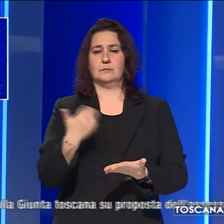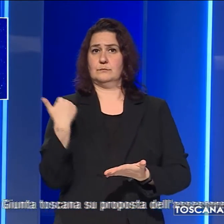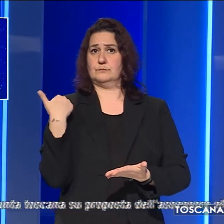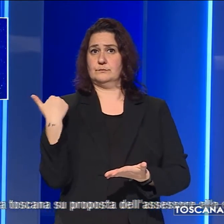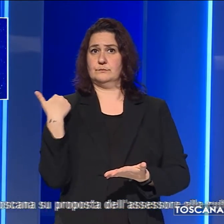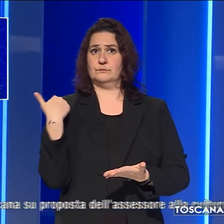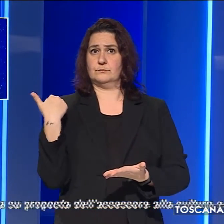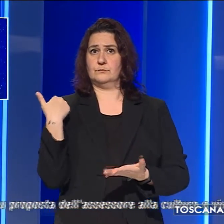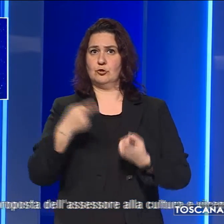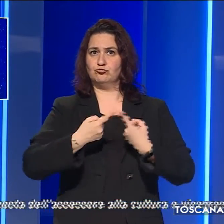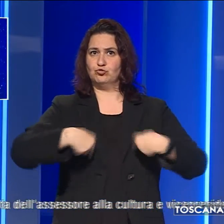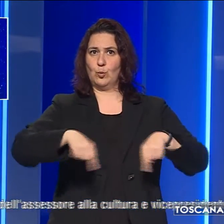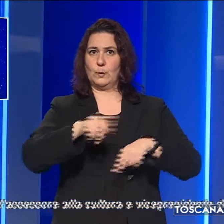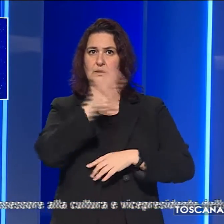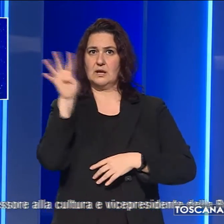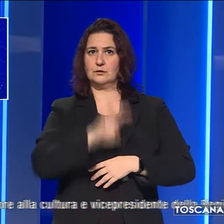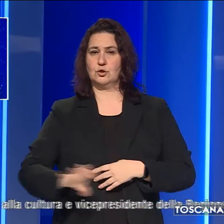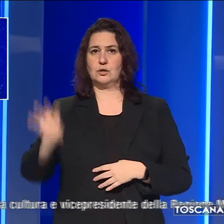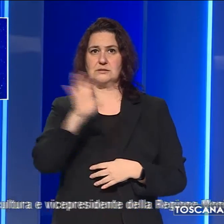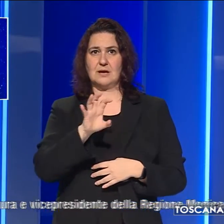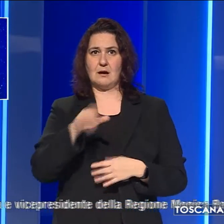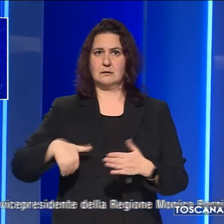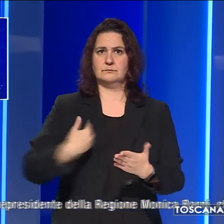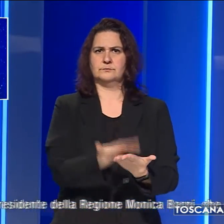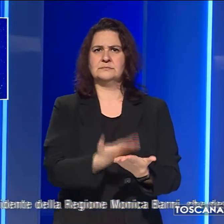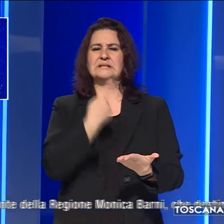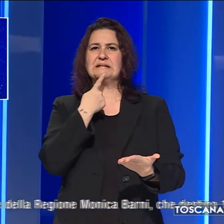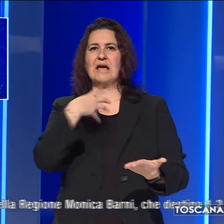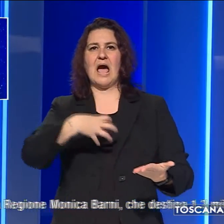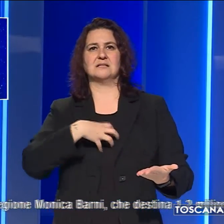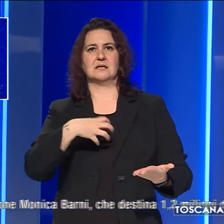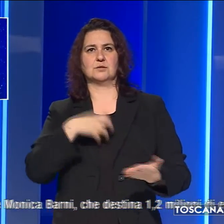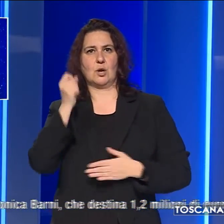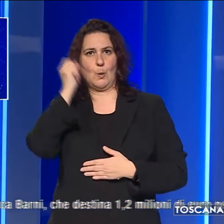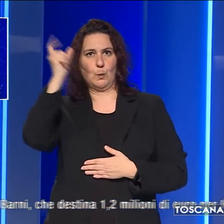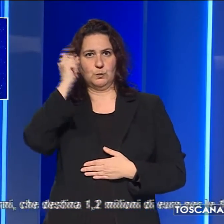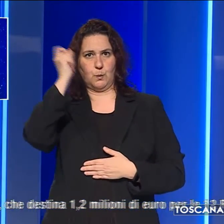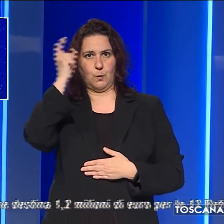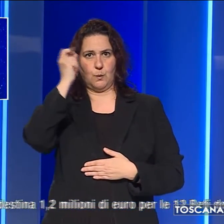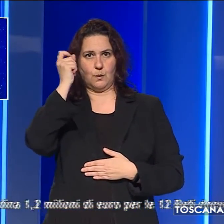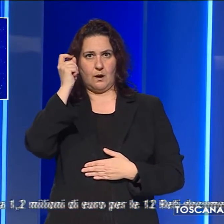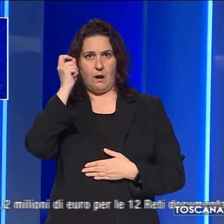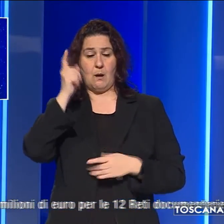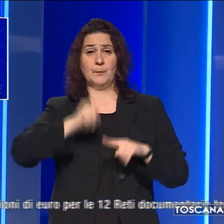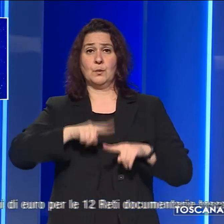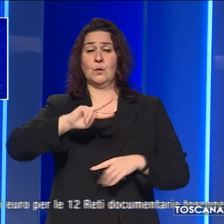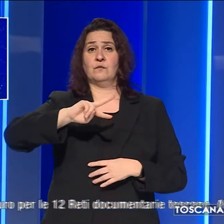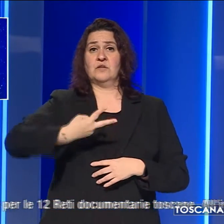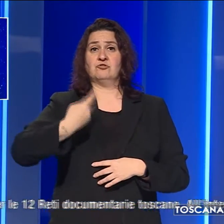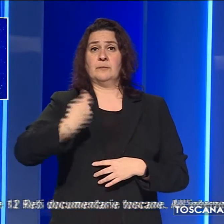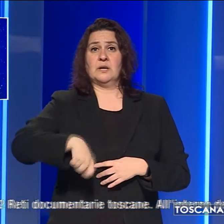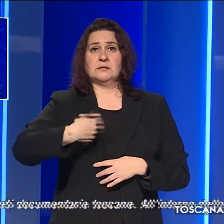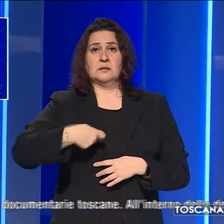approvata dalla Giunta Toscana su proposta dell'assessore alla cultura e vicepresidente della